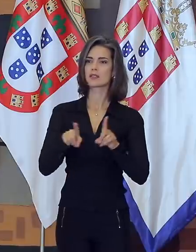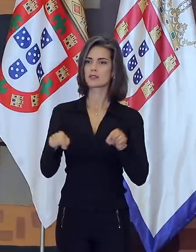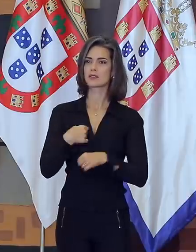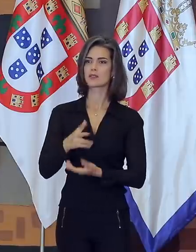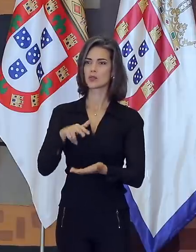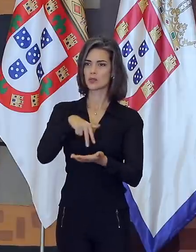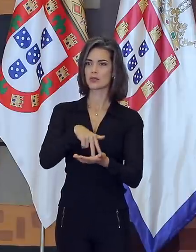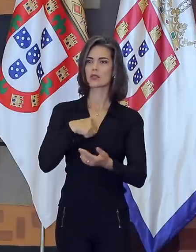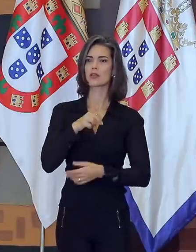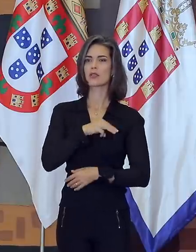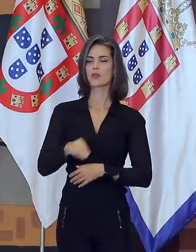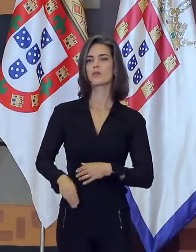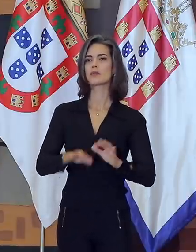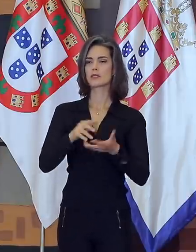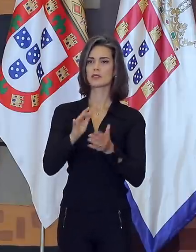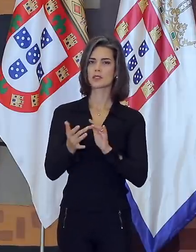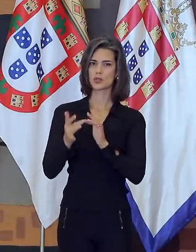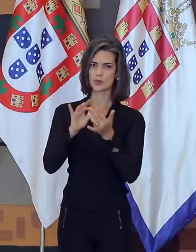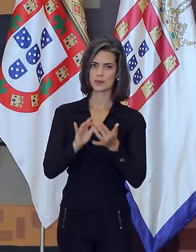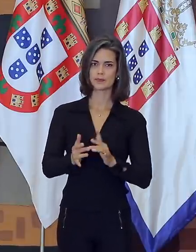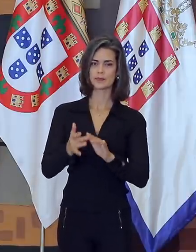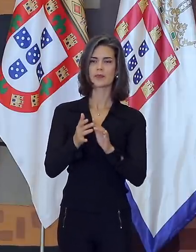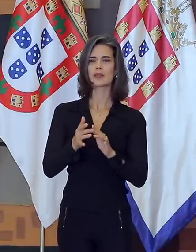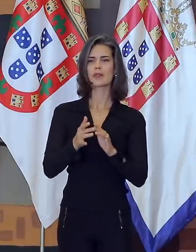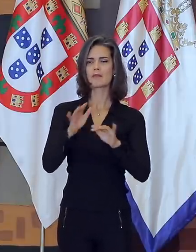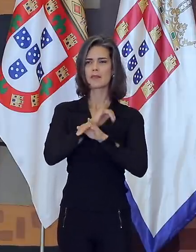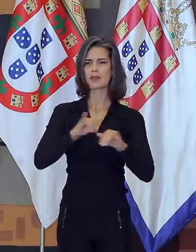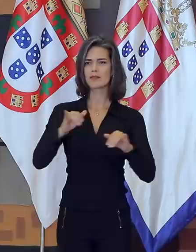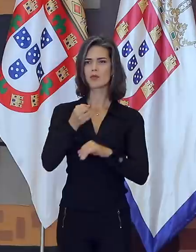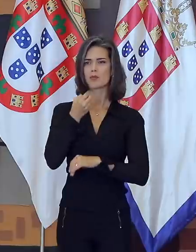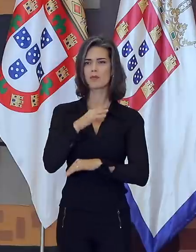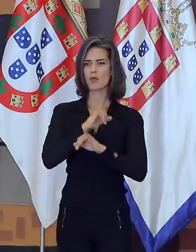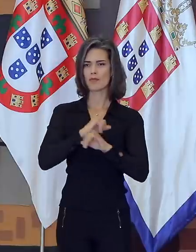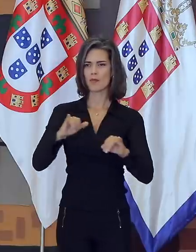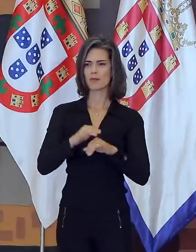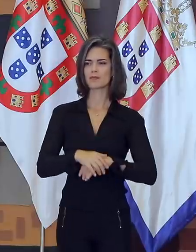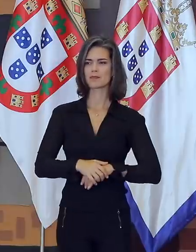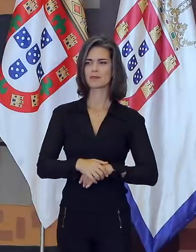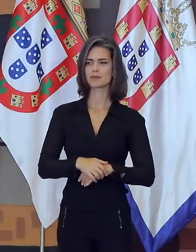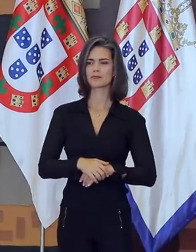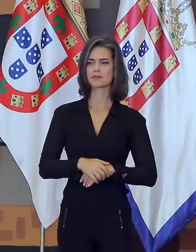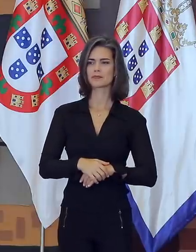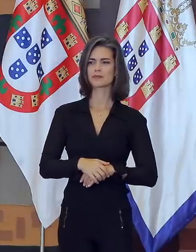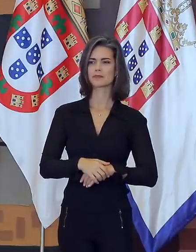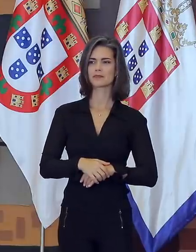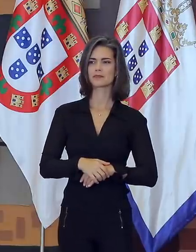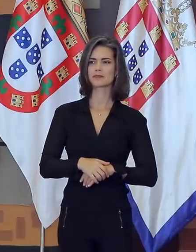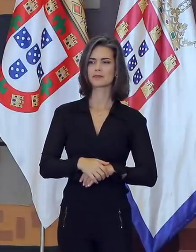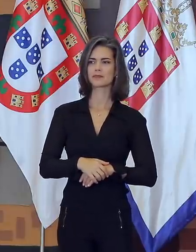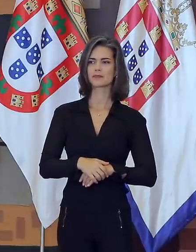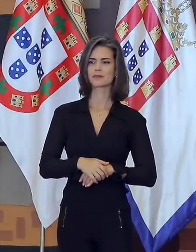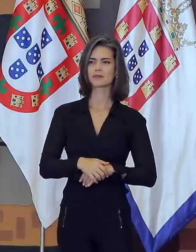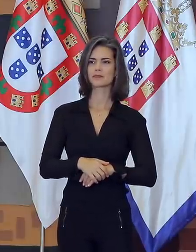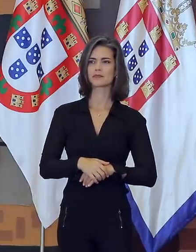palavra com o Ministro do Estado das Relações Exteriores, para dar talvez a vocês uma boa notícia. Eu disse que eu gostaria aqui